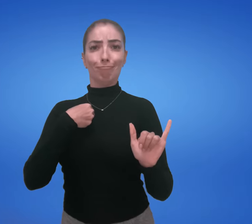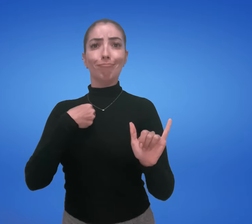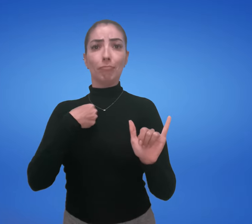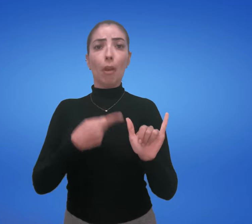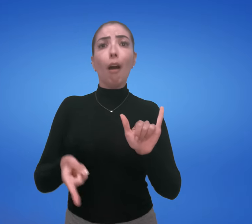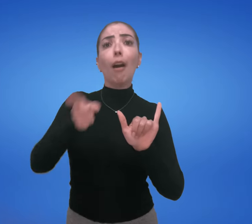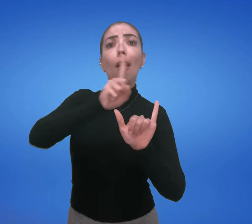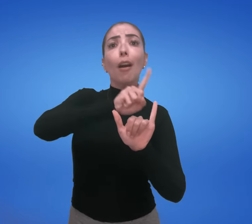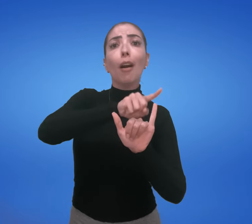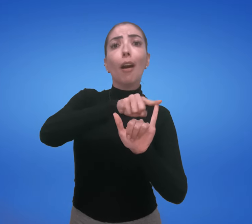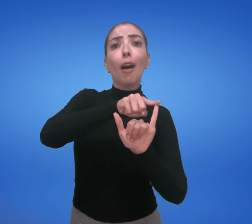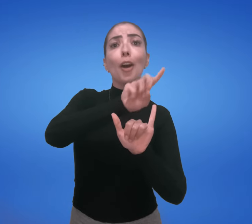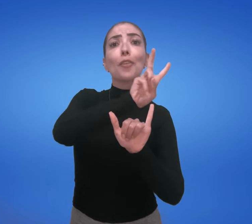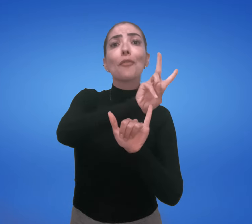verbo, comprar.